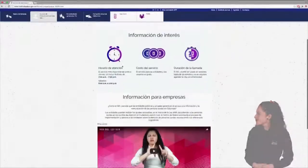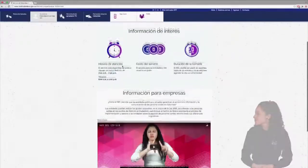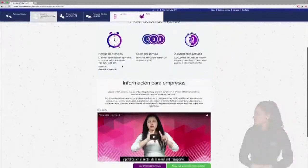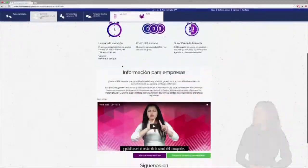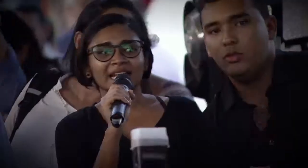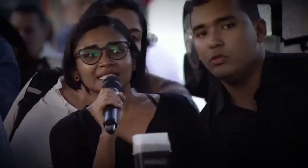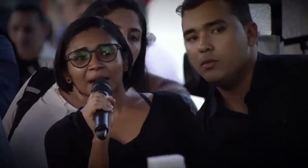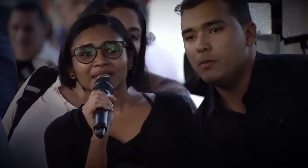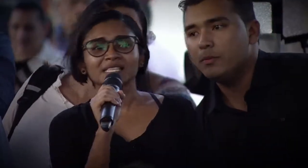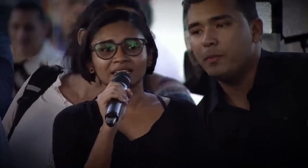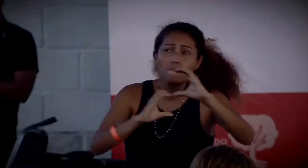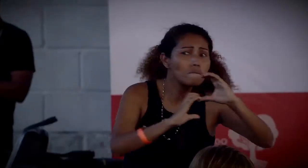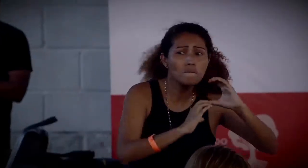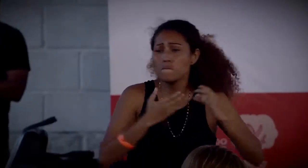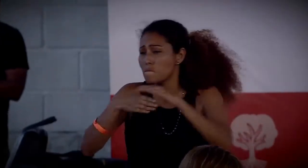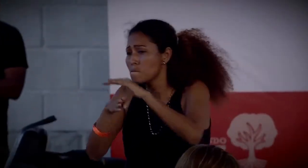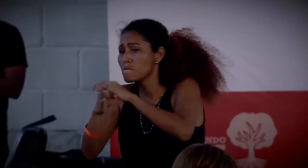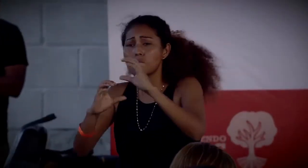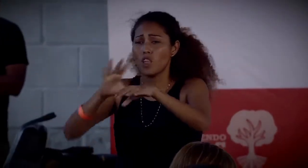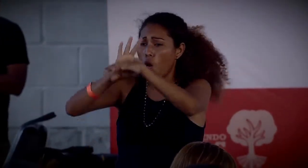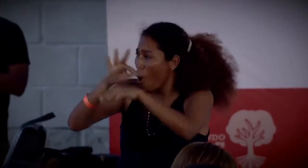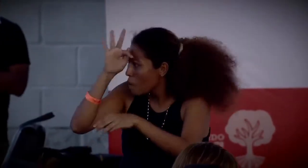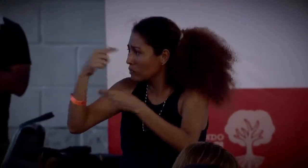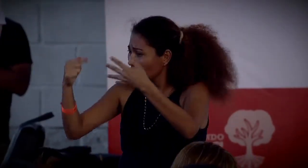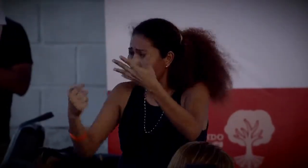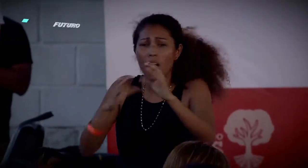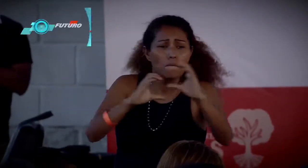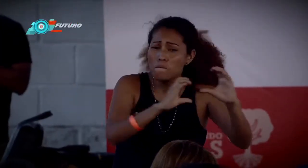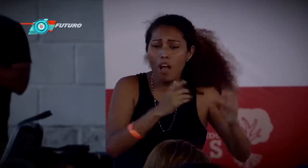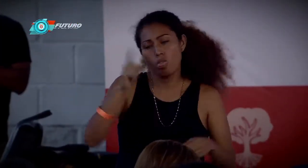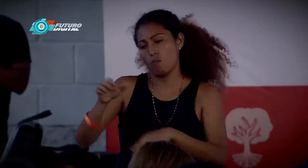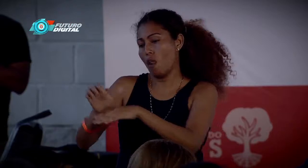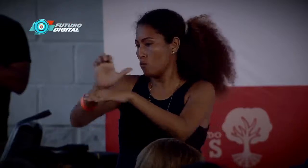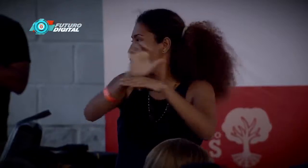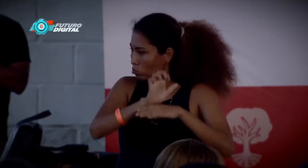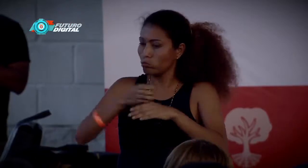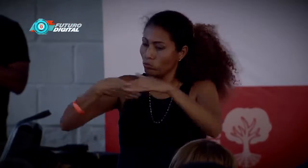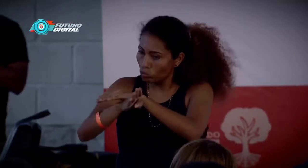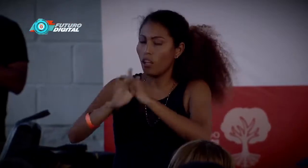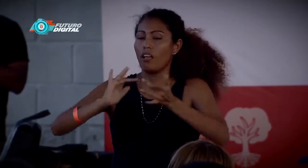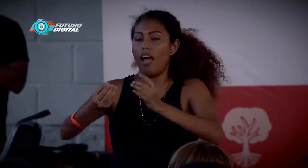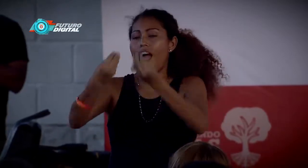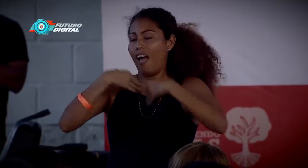y gracias al presidente Duque también por el apoyo, al Ministerio de las TIC, porque nos permite la información